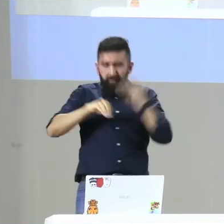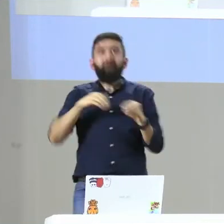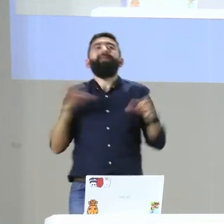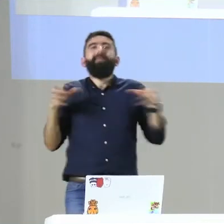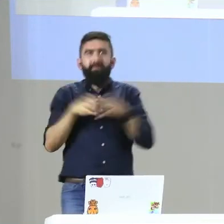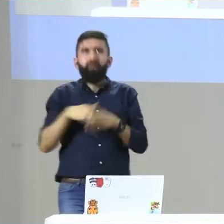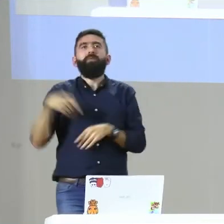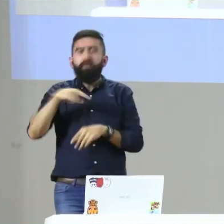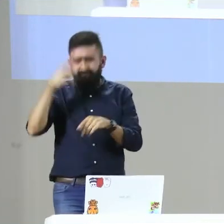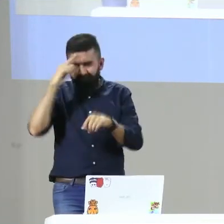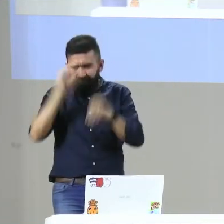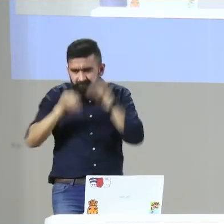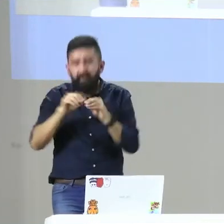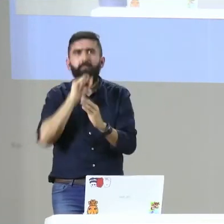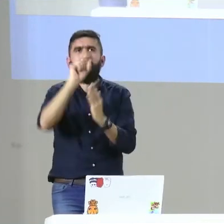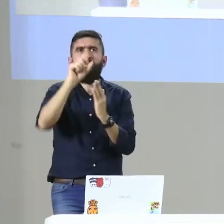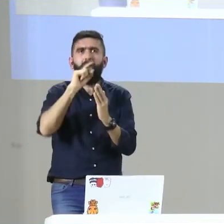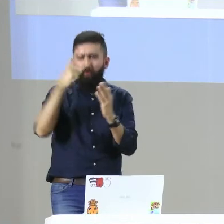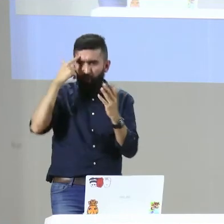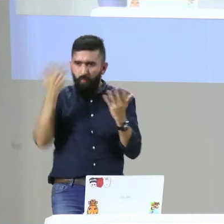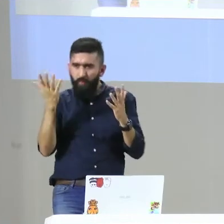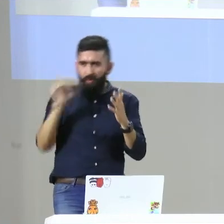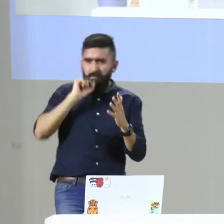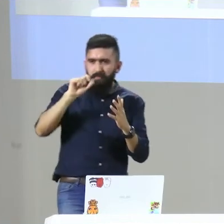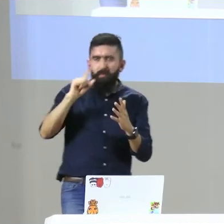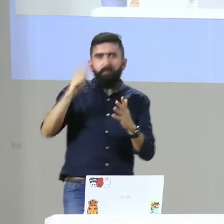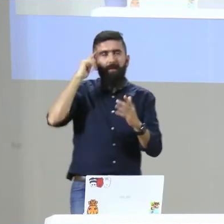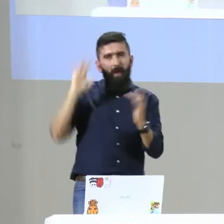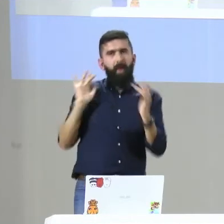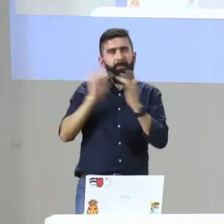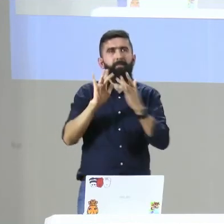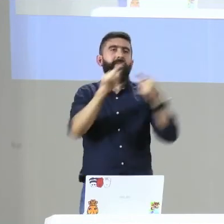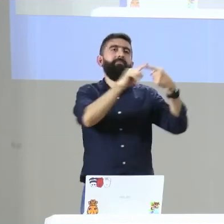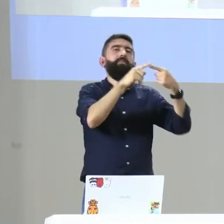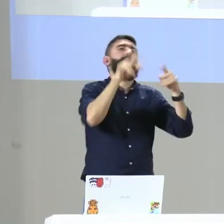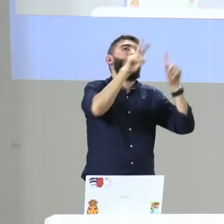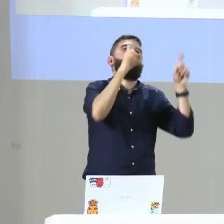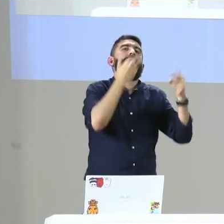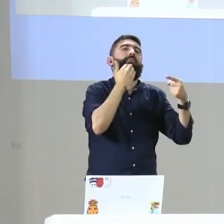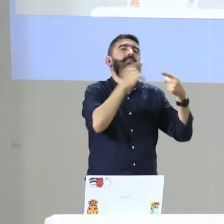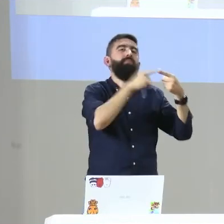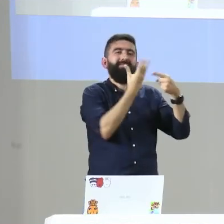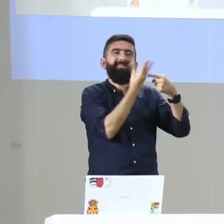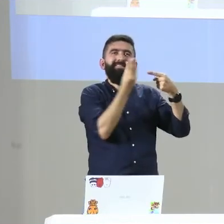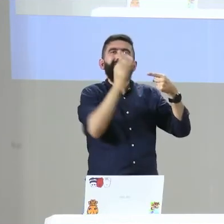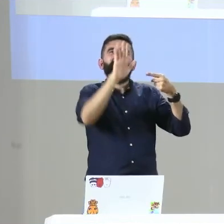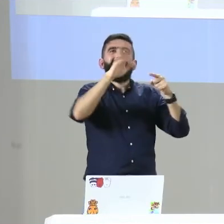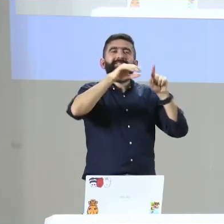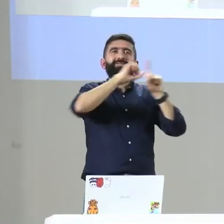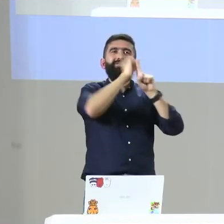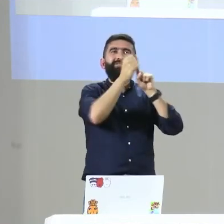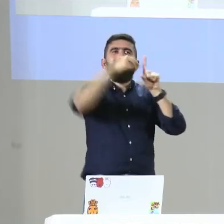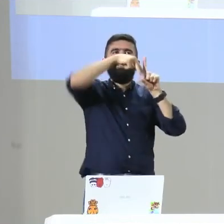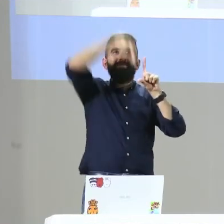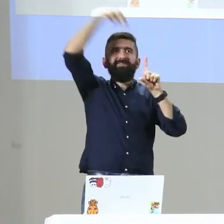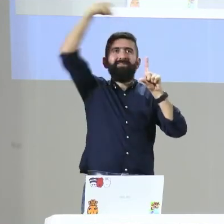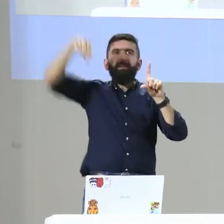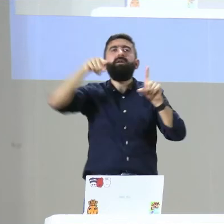basados en qué en el marco teórico que ya mostramos anteriormente en las diferentes líneas de investigación que estén acordes. Por ejemplo, entonces